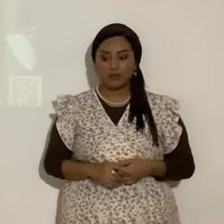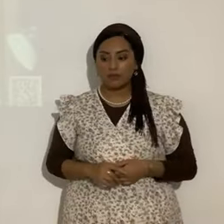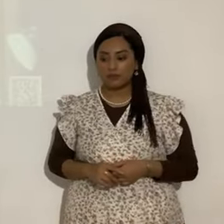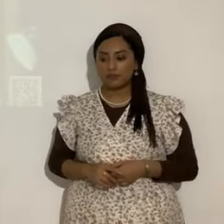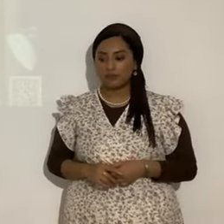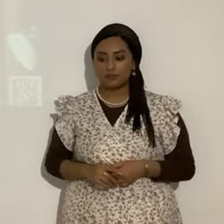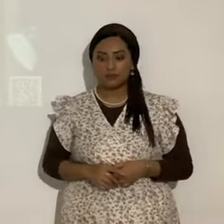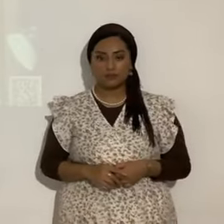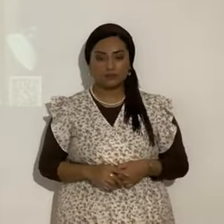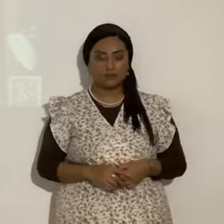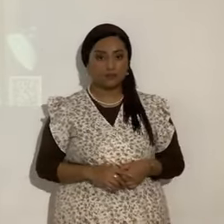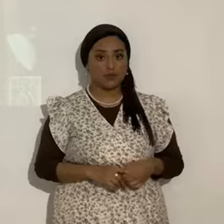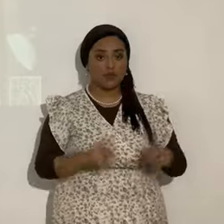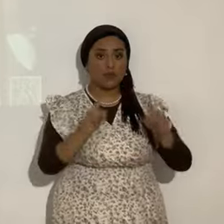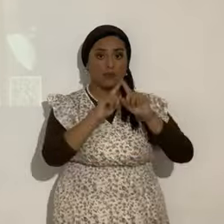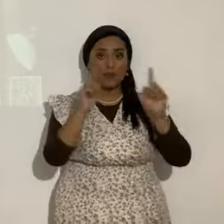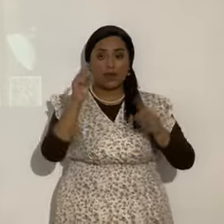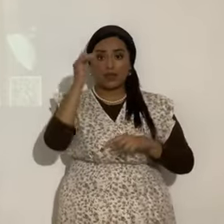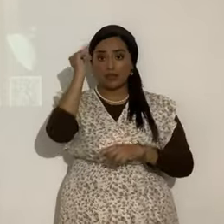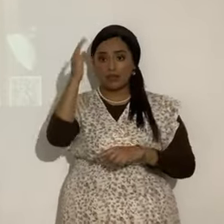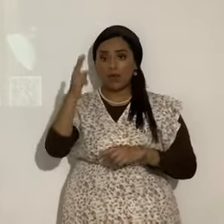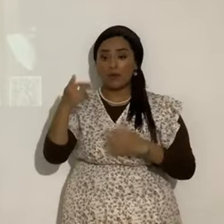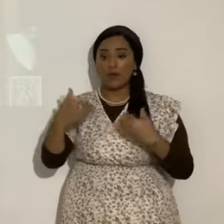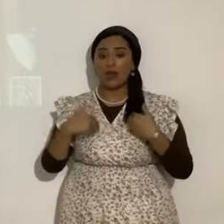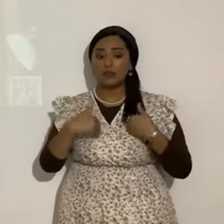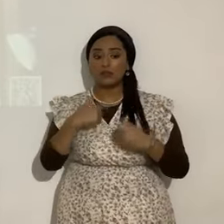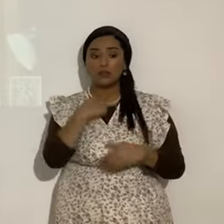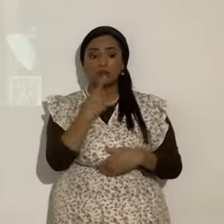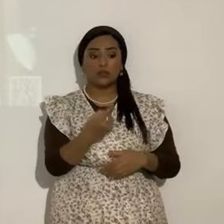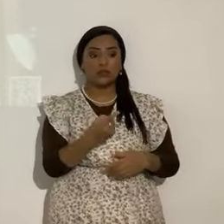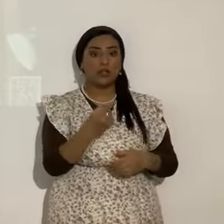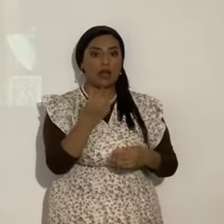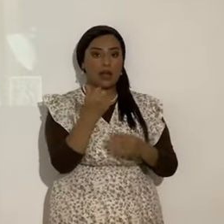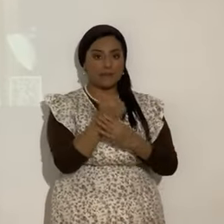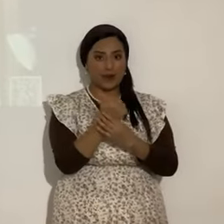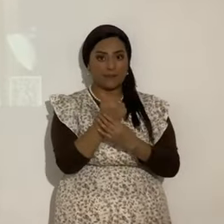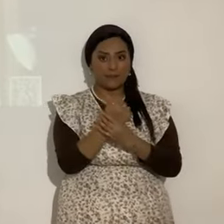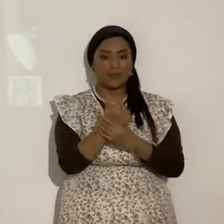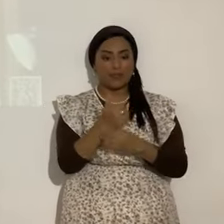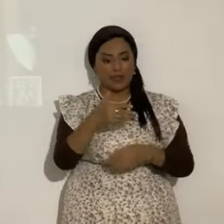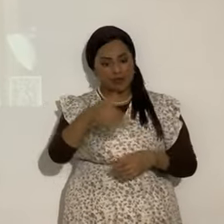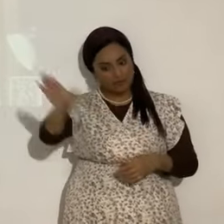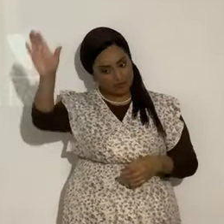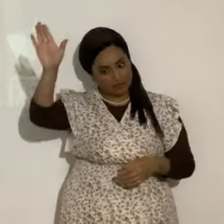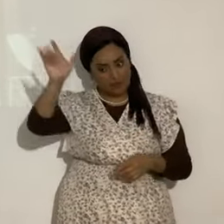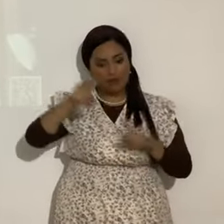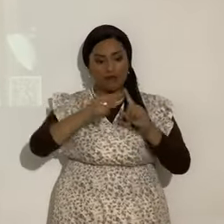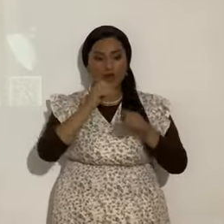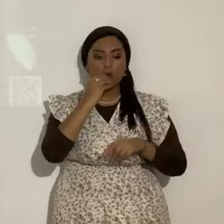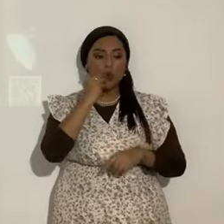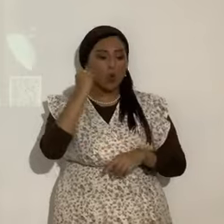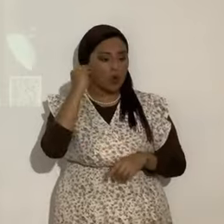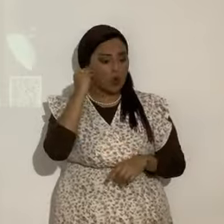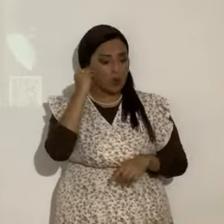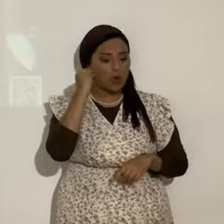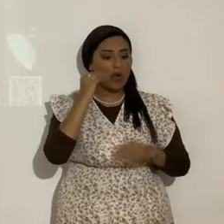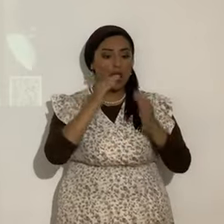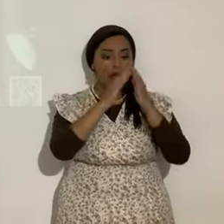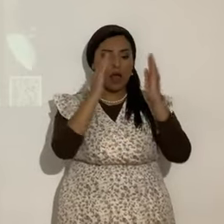pero Yahweh había dicho a Abraham, era Abraham todavía, vete de tu tierra, de tu parentela, de la casa de tu padre, de la casa